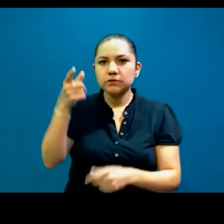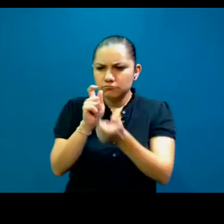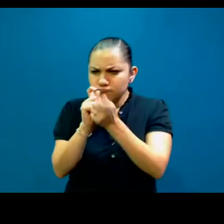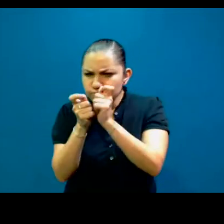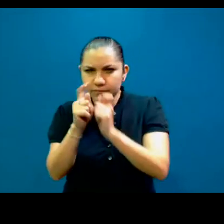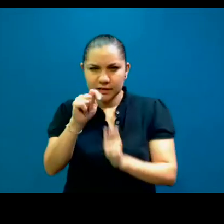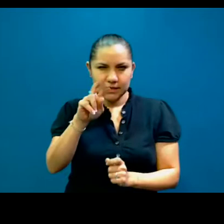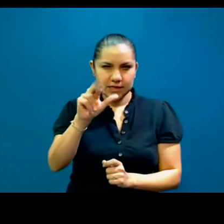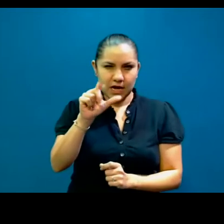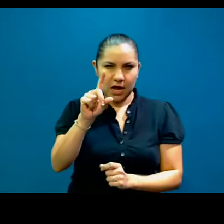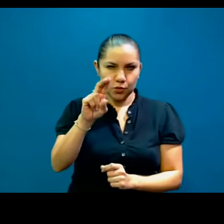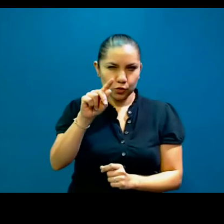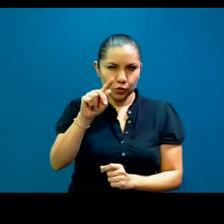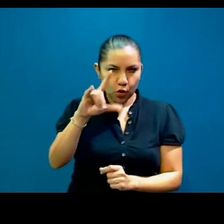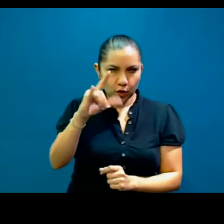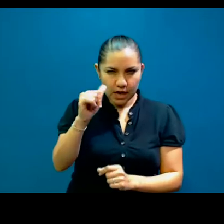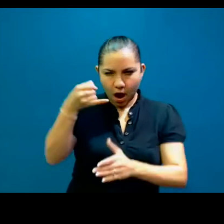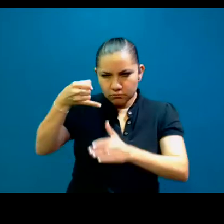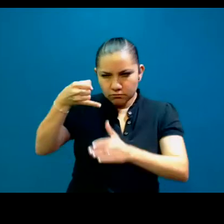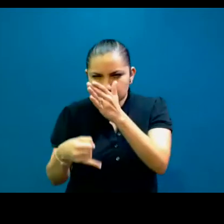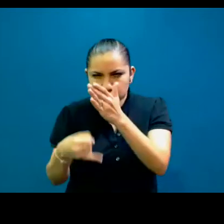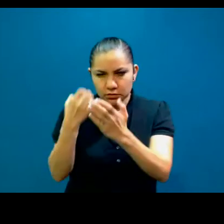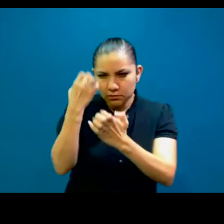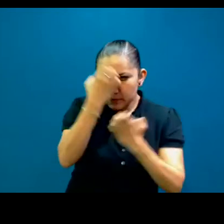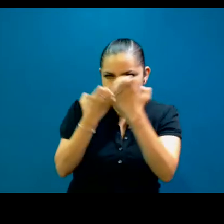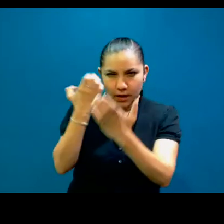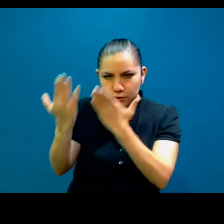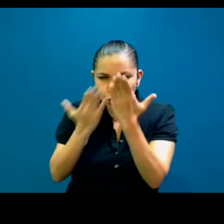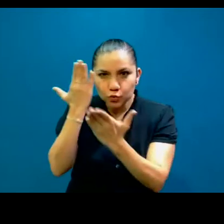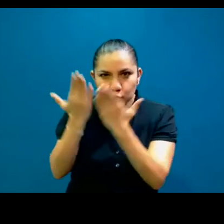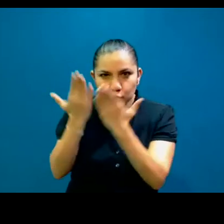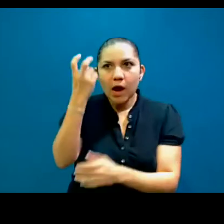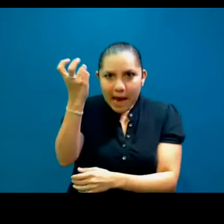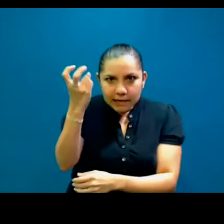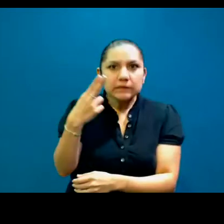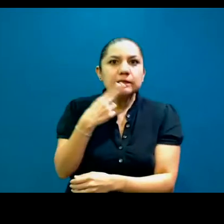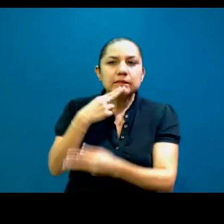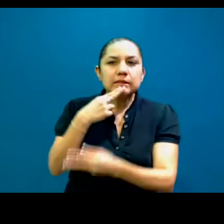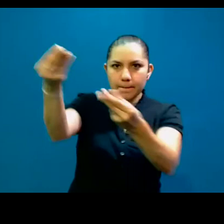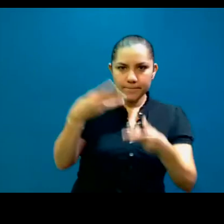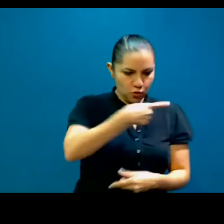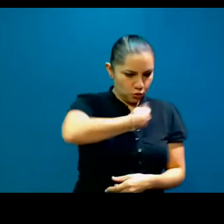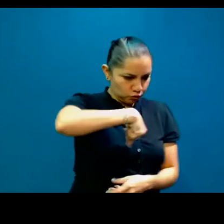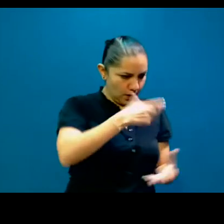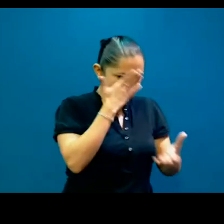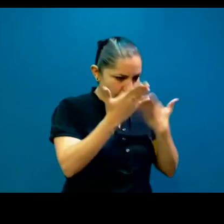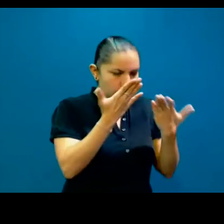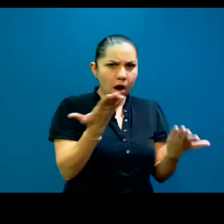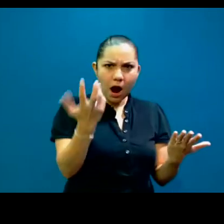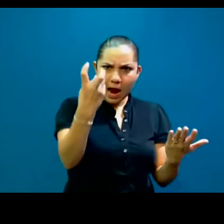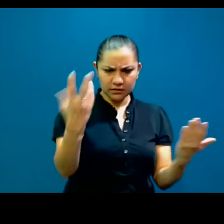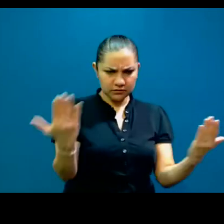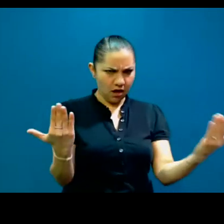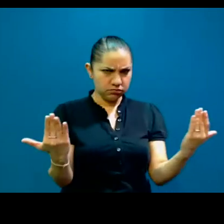la teoría y extrapolarla, empezar a hacer una extrapolación de qué sucede en las interpretaciones de lenguas orales y de la